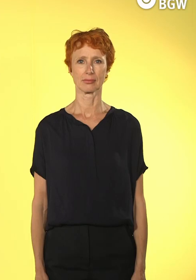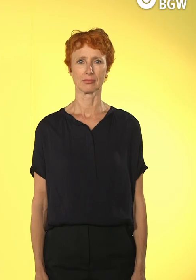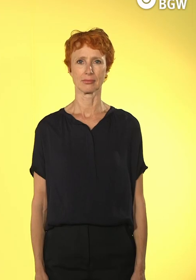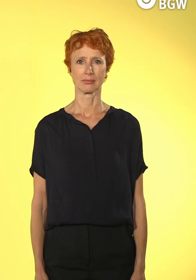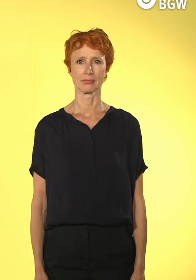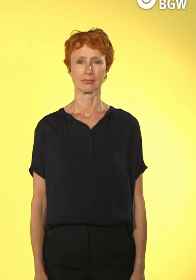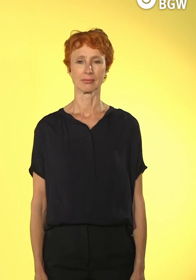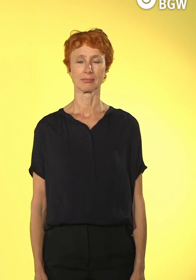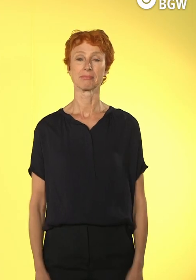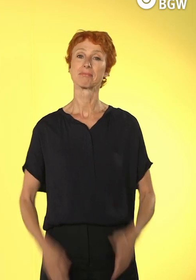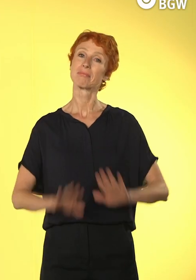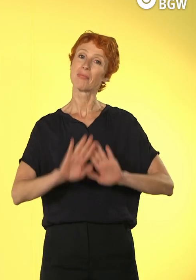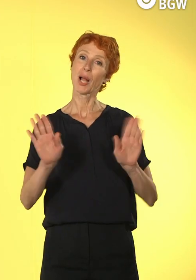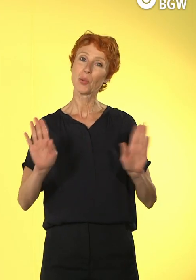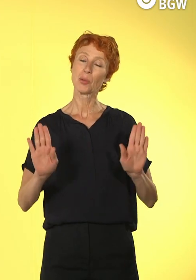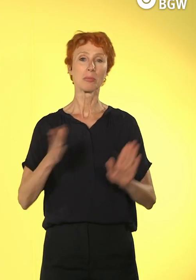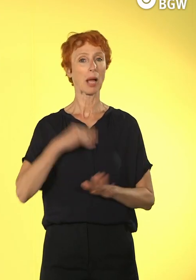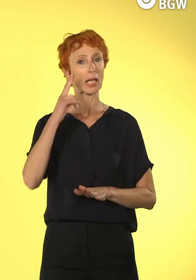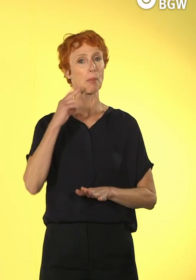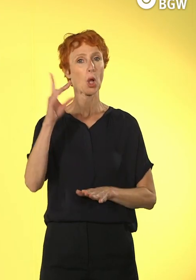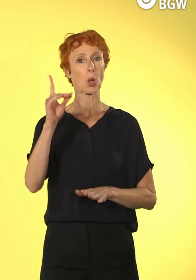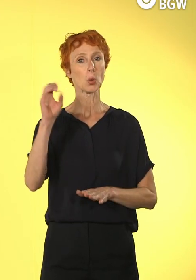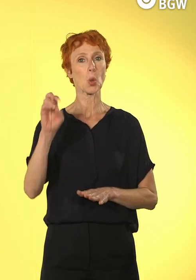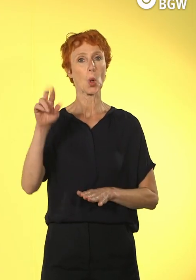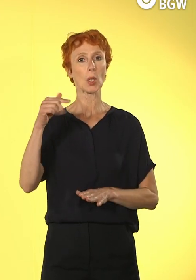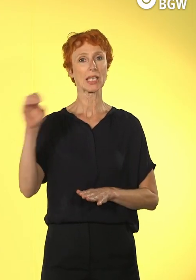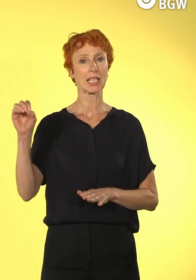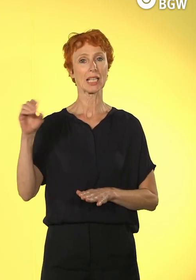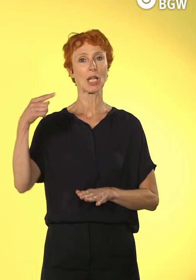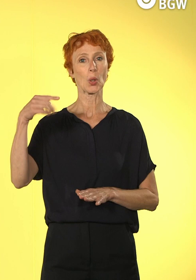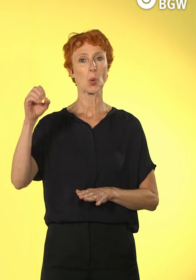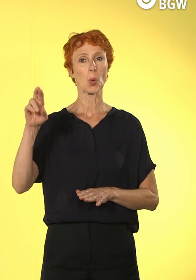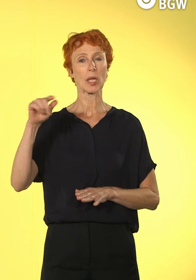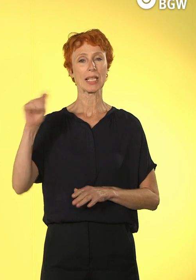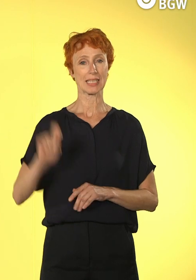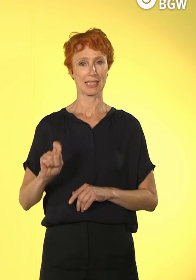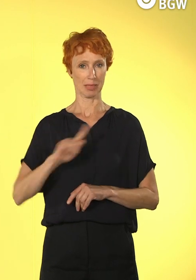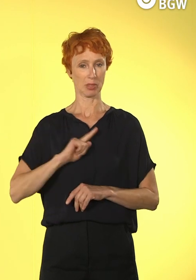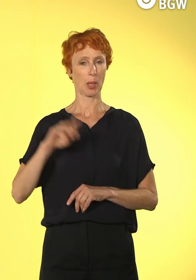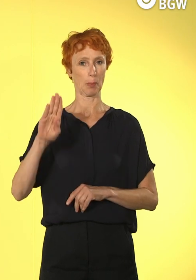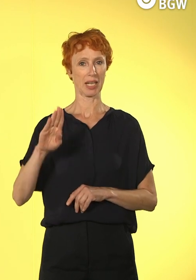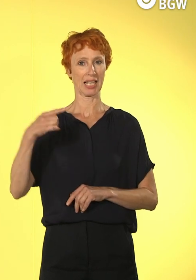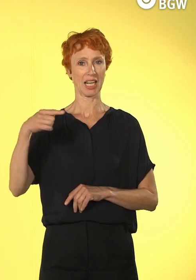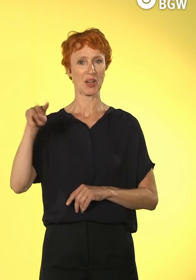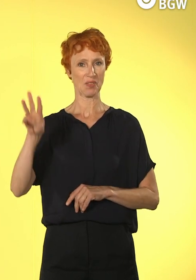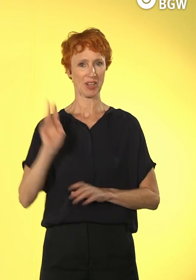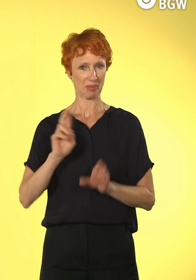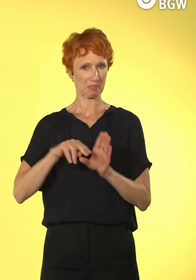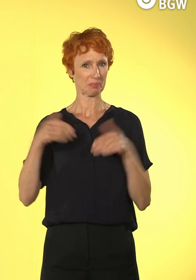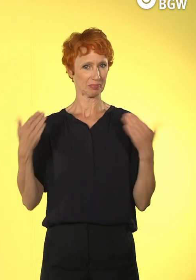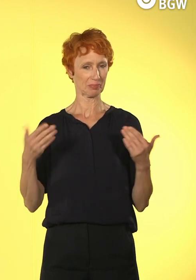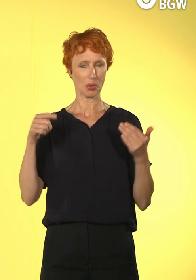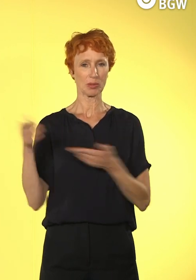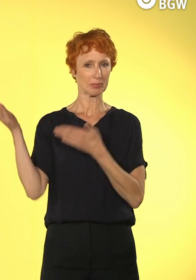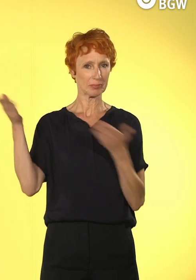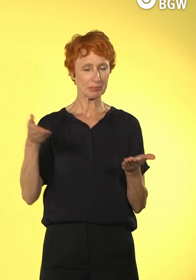Guten Tag, mein Name ist Dörte Göritz von der BGW und ich freue mich Ihnen heute Herrn Manfred Weisag, Geschäftsführer und